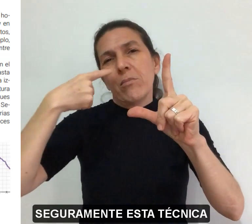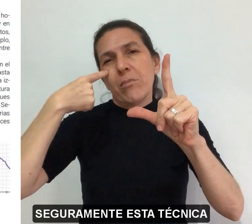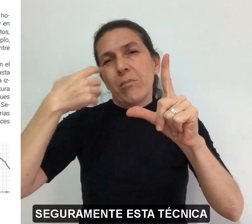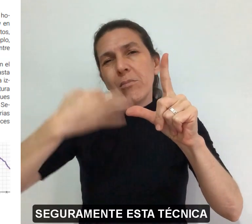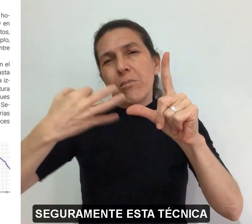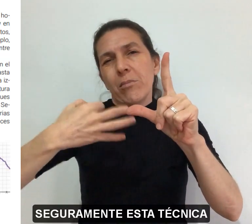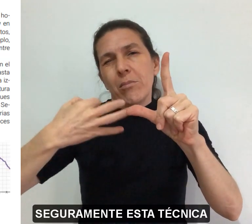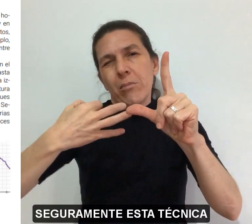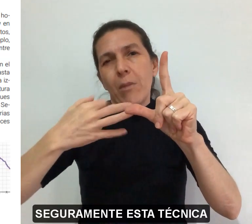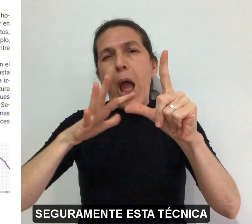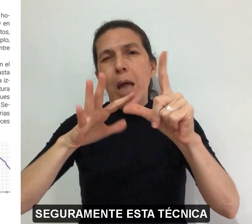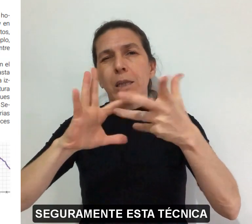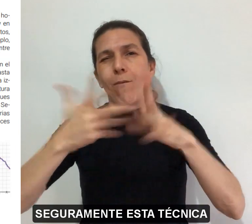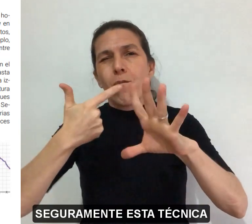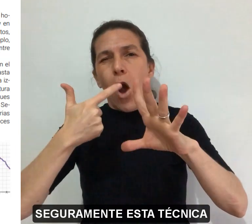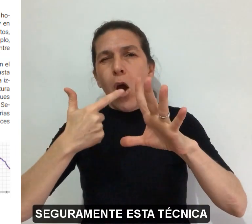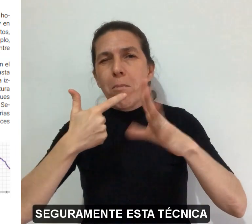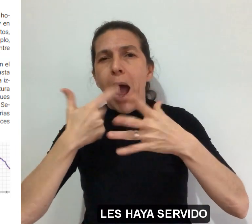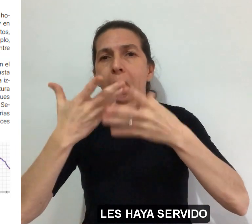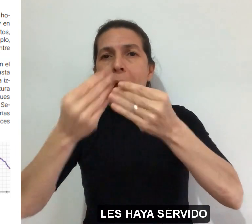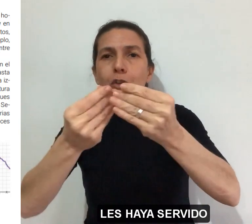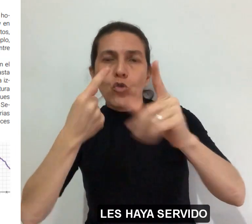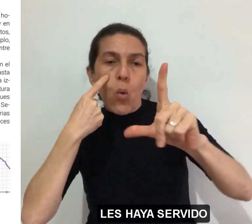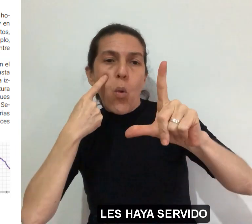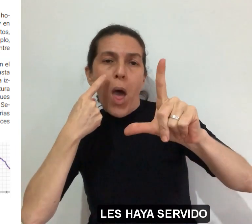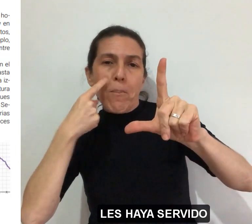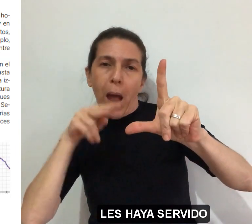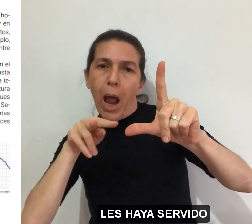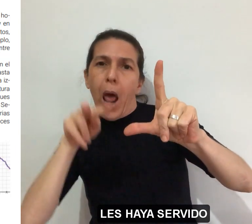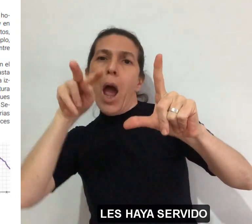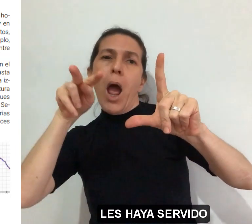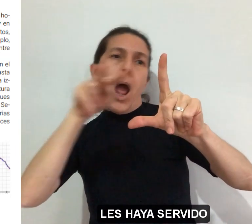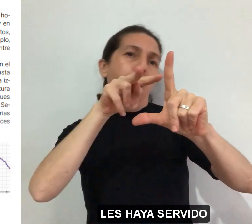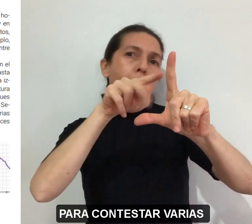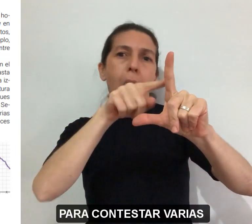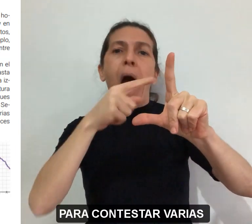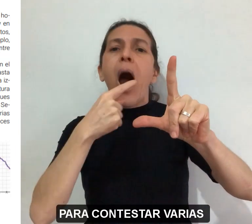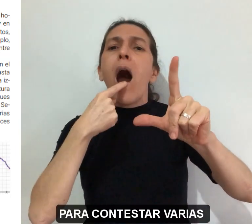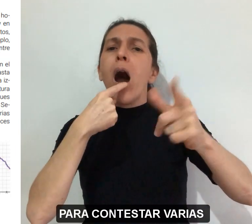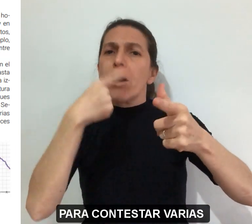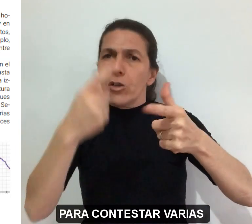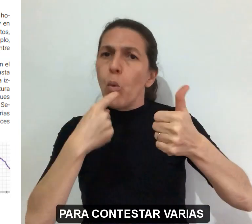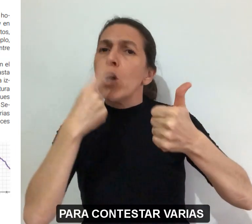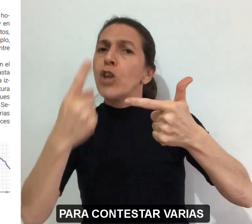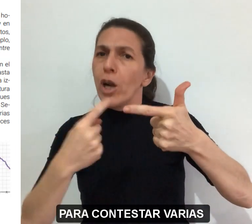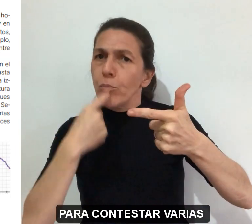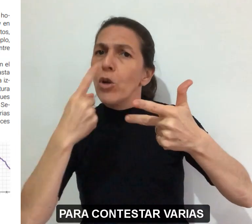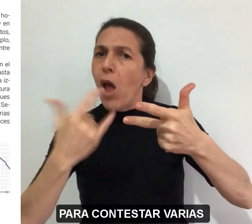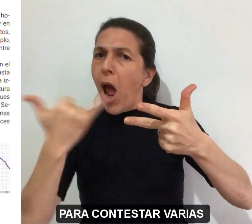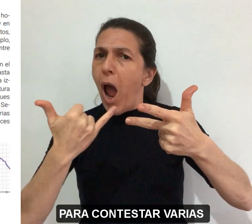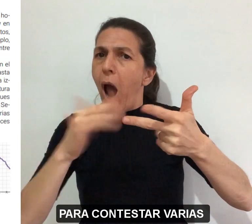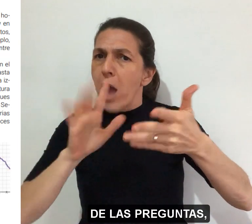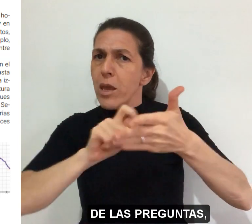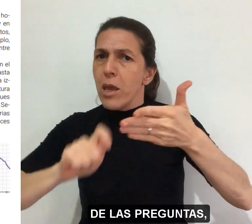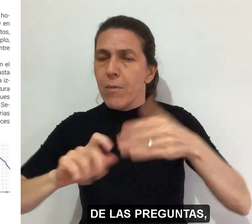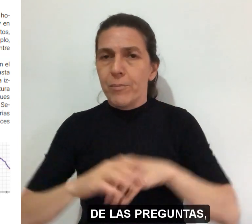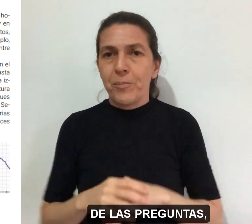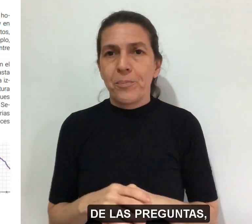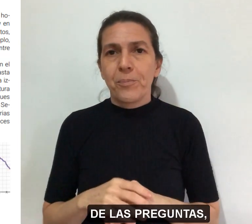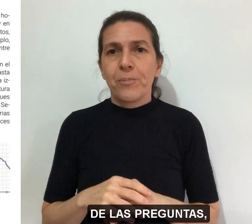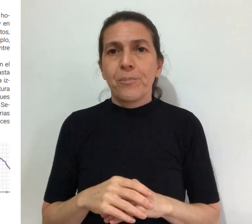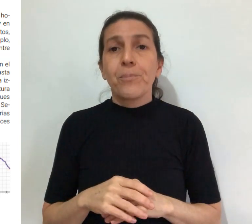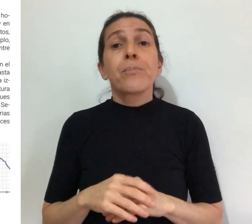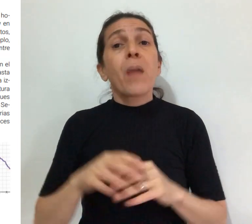Seguramente, esta técnica, les haya servido para contestar varias de las